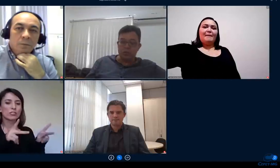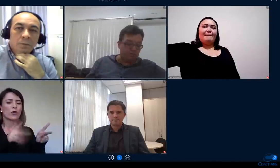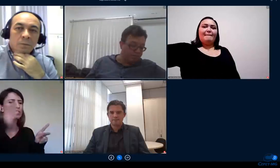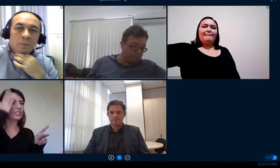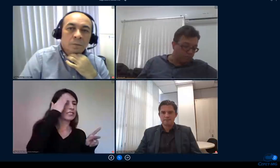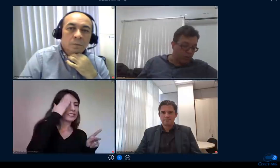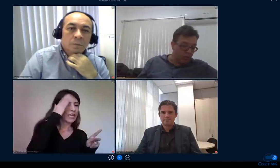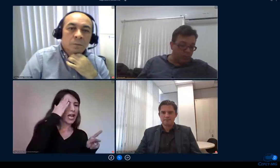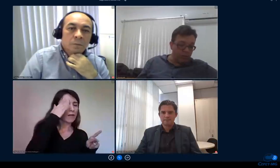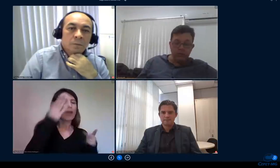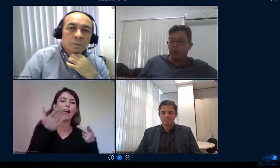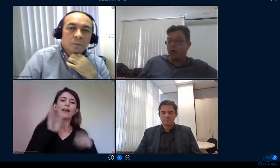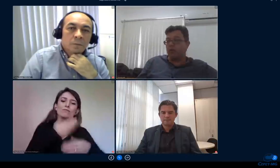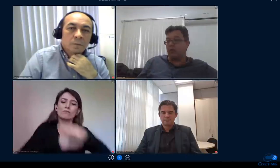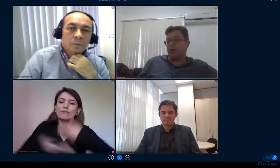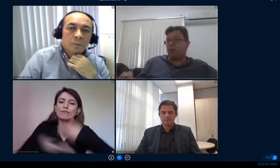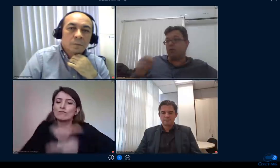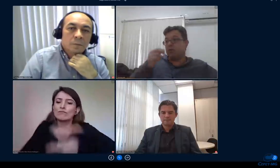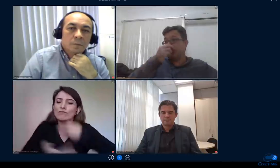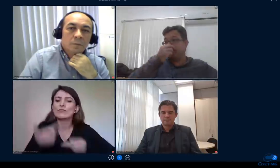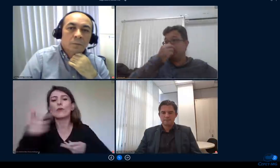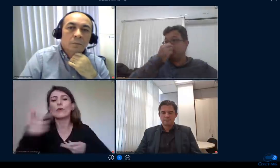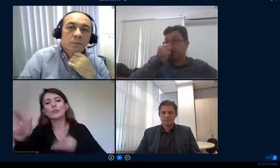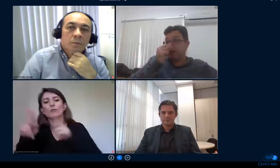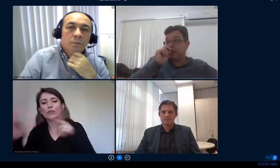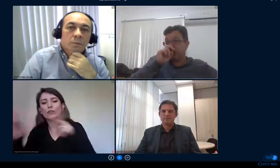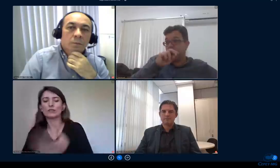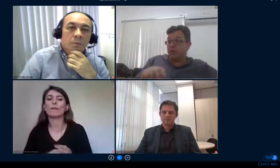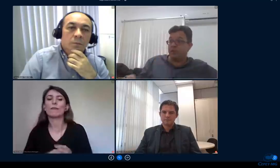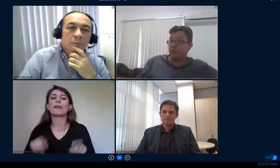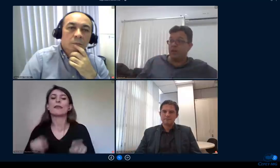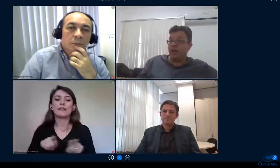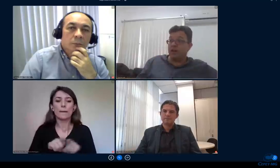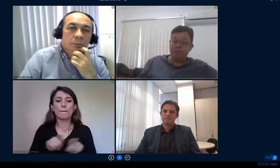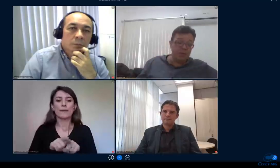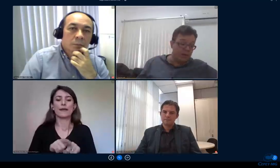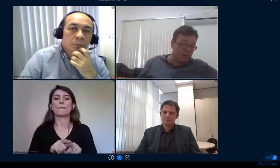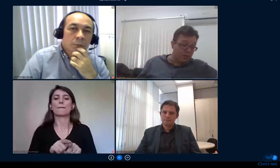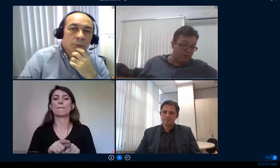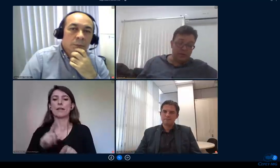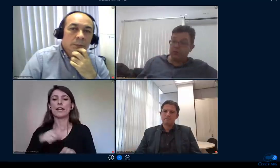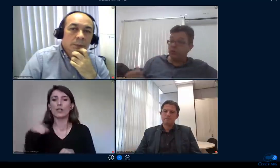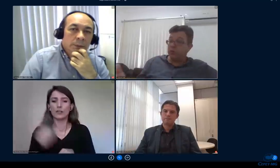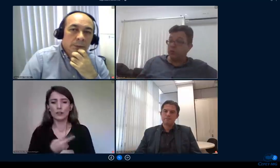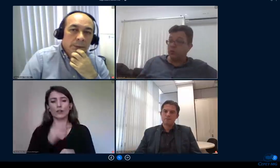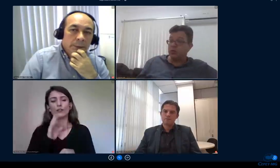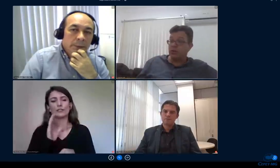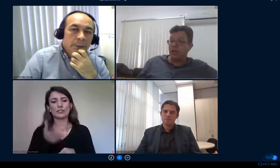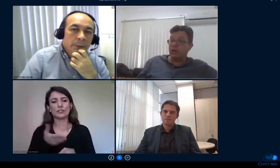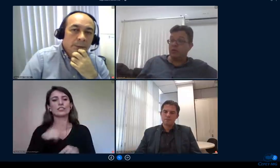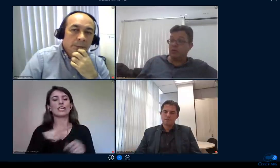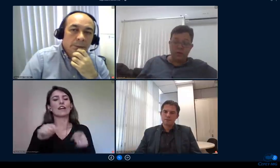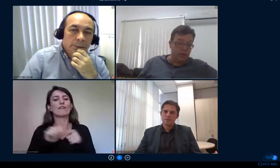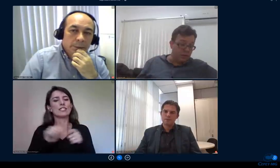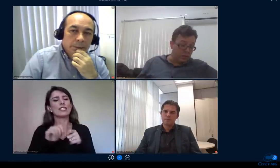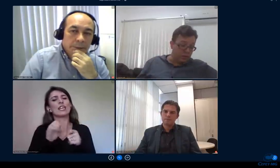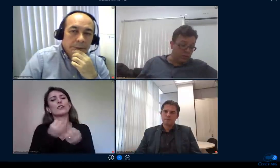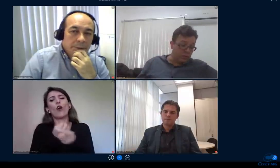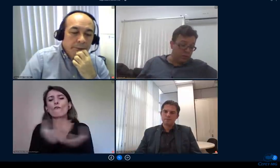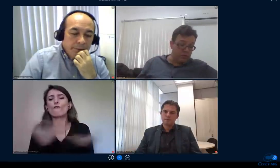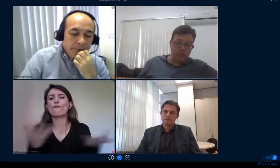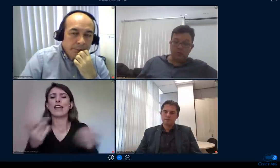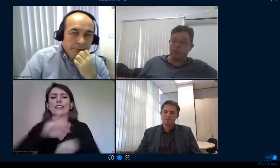disponibilizamos um repositório institucional como eu havia dito né dez anos de rede e-tech oferta de muitos cursos técnicos